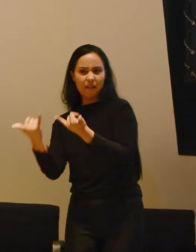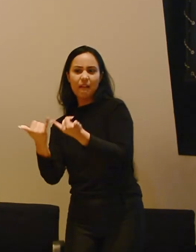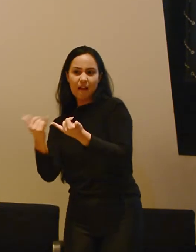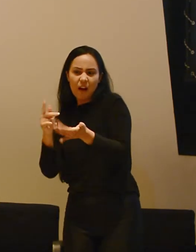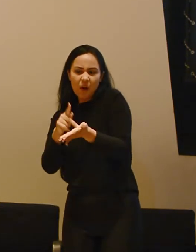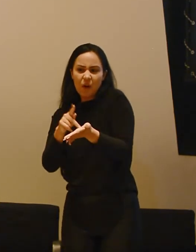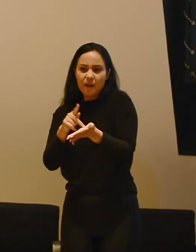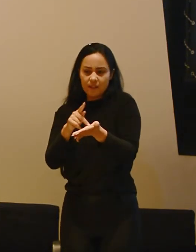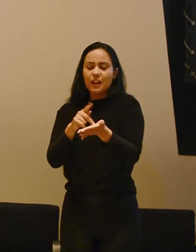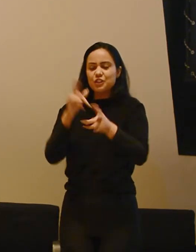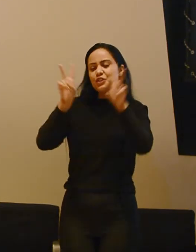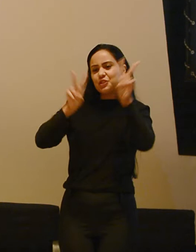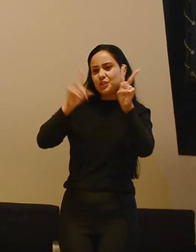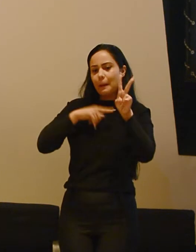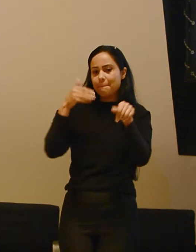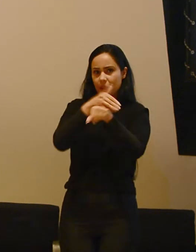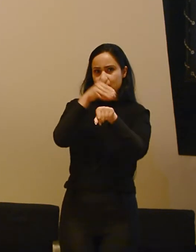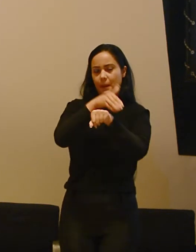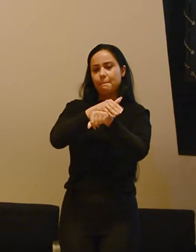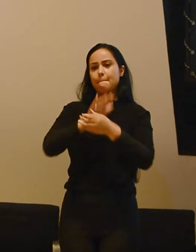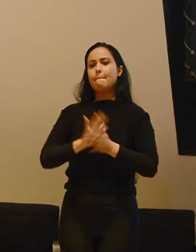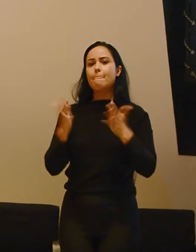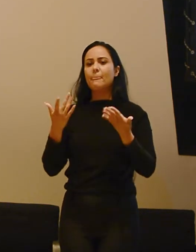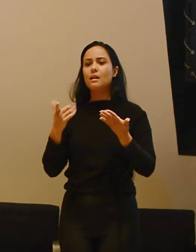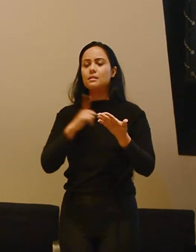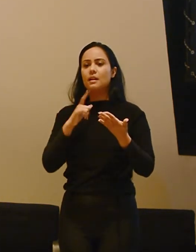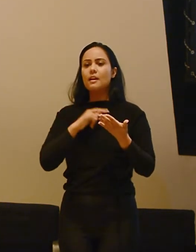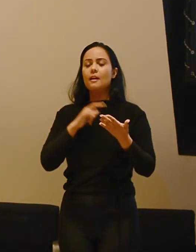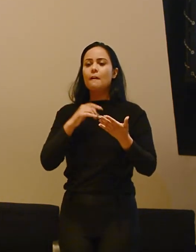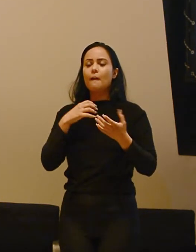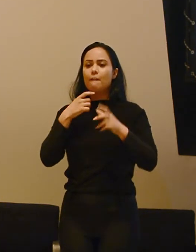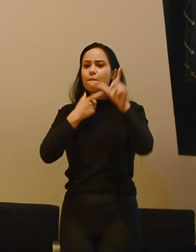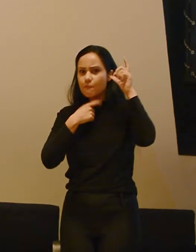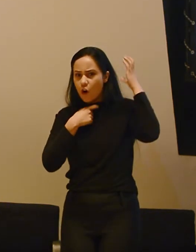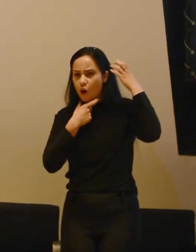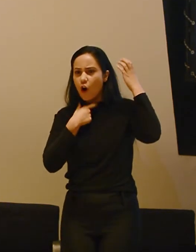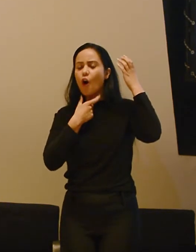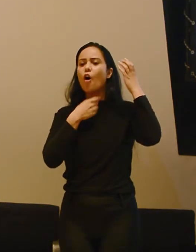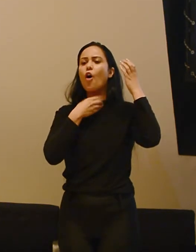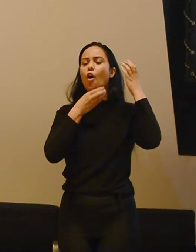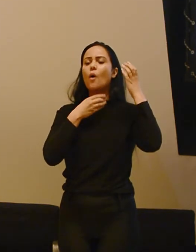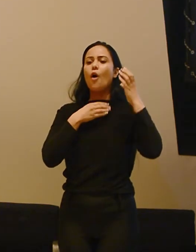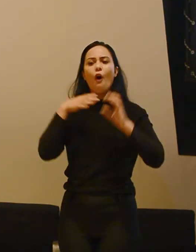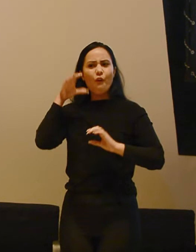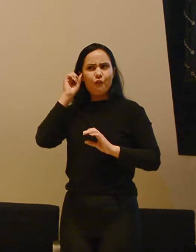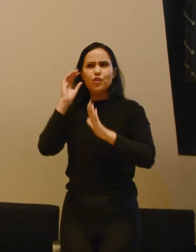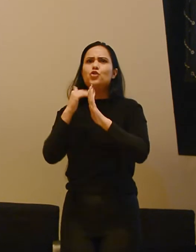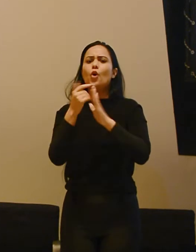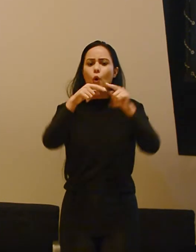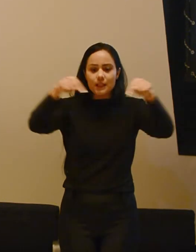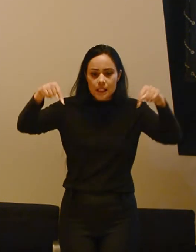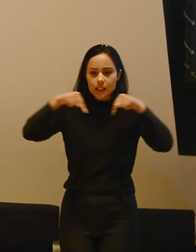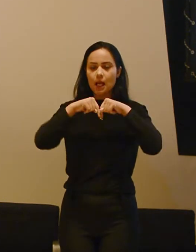realmente divertida. A criança tem que participar, né? Eles viram mini fonodiólogos, então olha o ouvido de todo mundo dentro da sala,